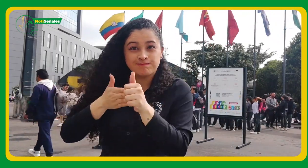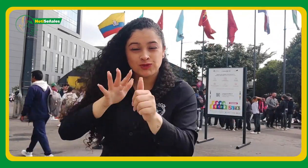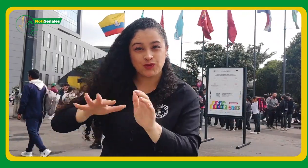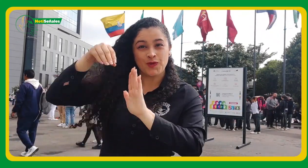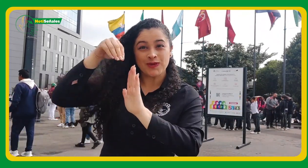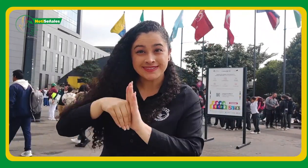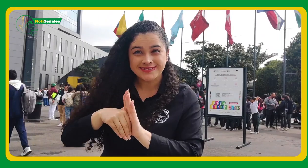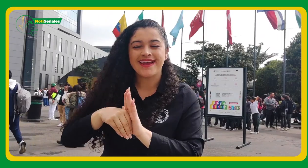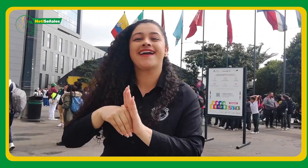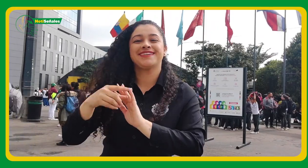¡Miren!